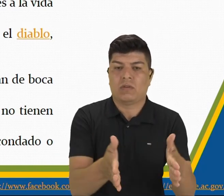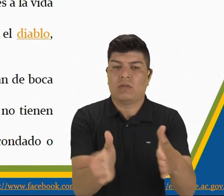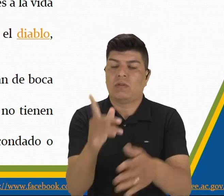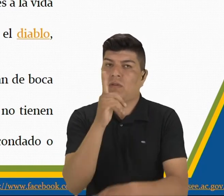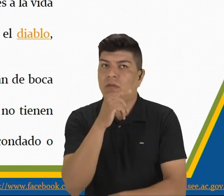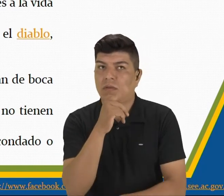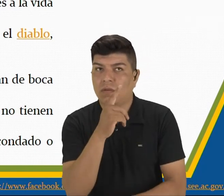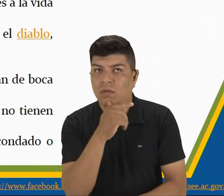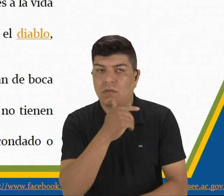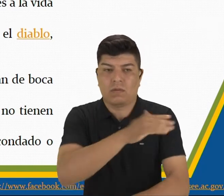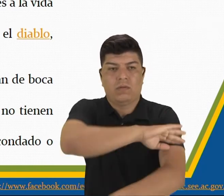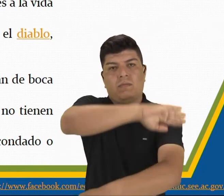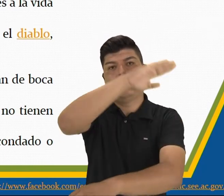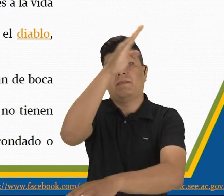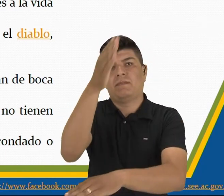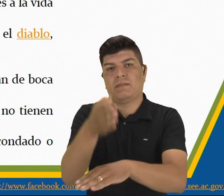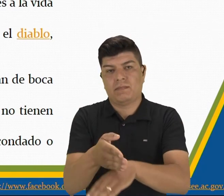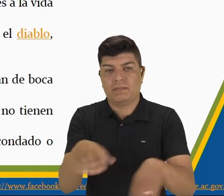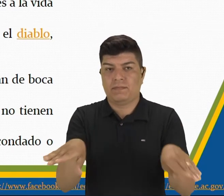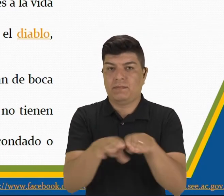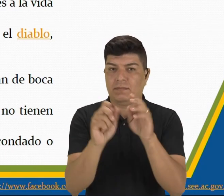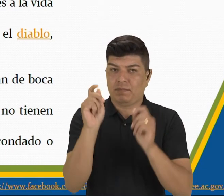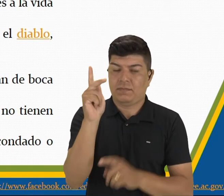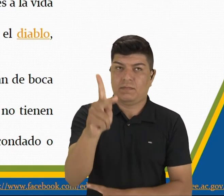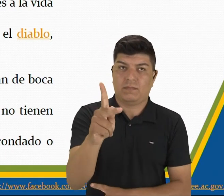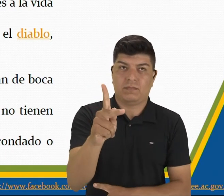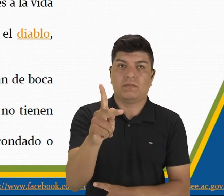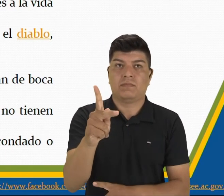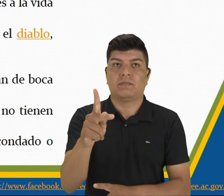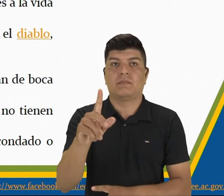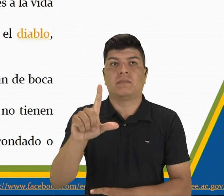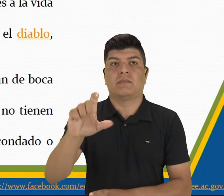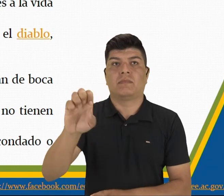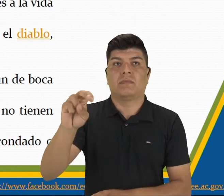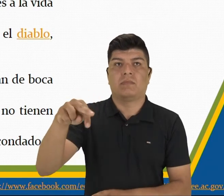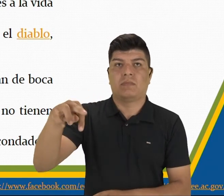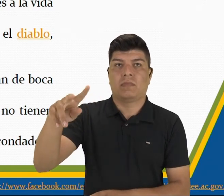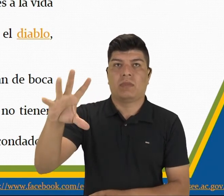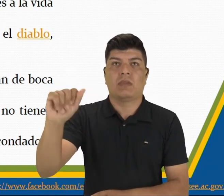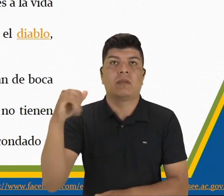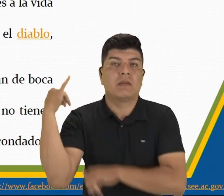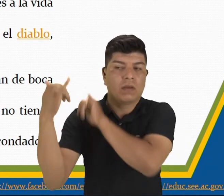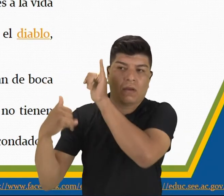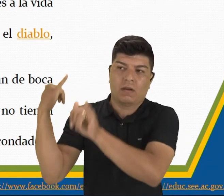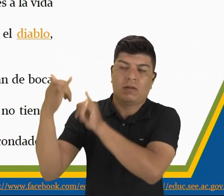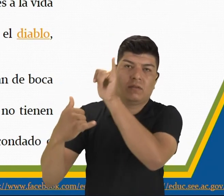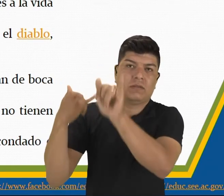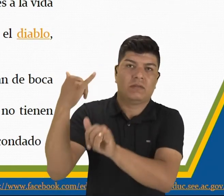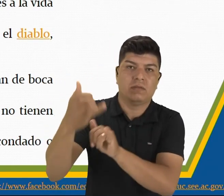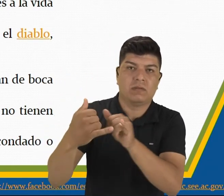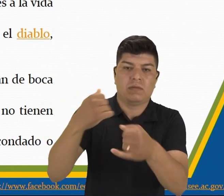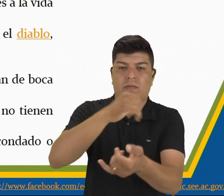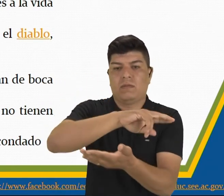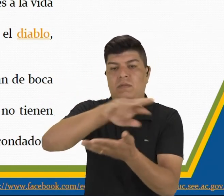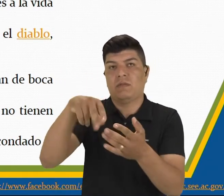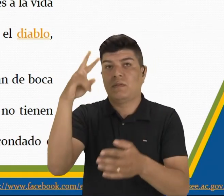y las montañas, ¿ok? Las leyendas son más el tipo de historias regionales,